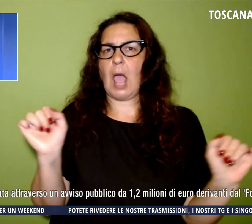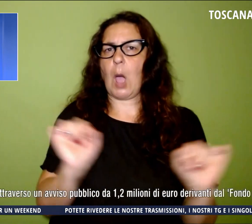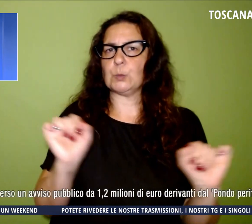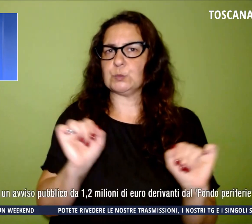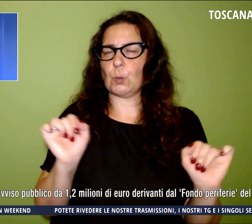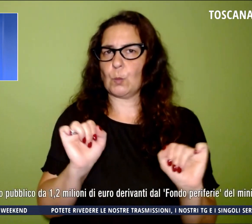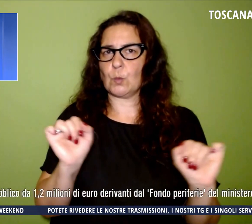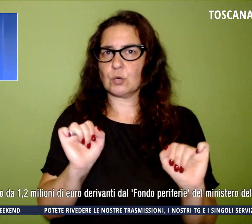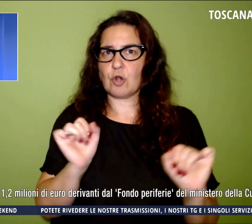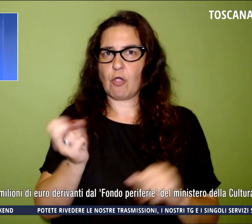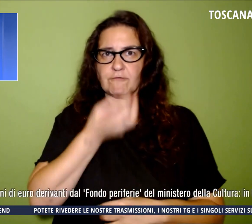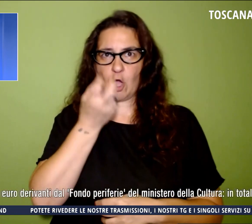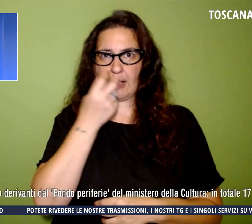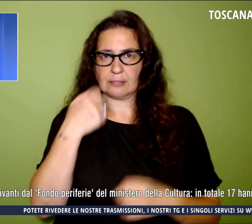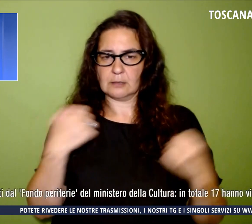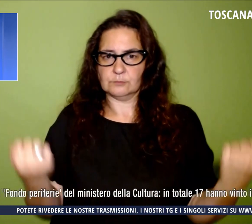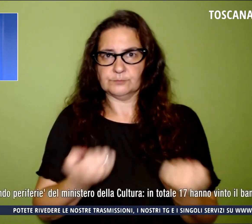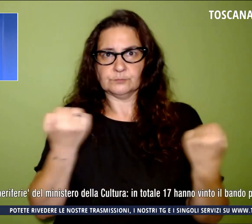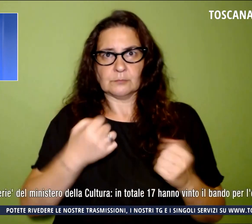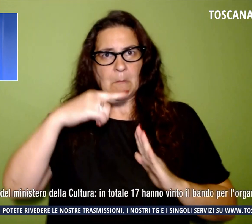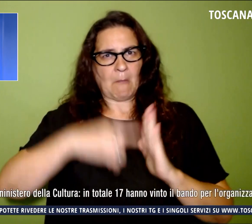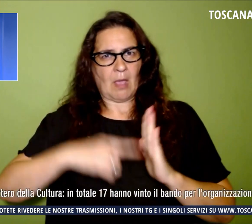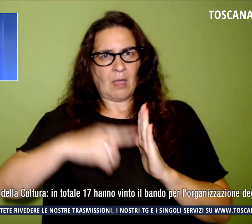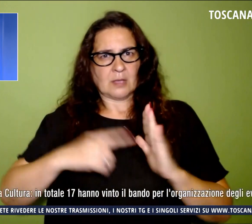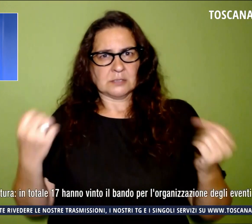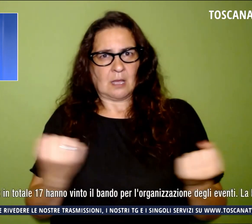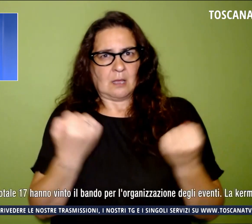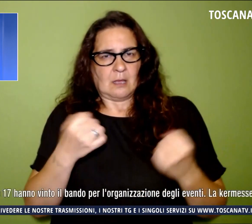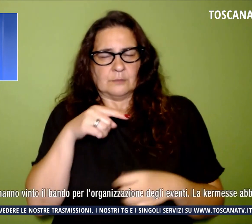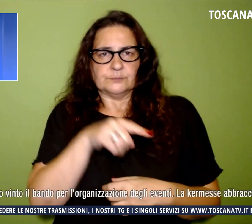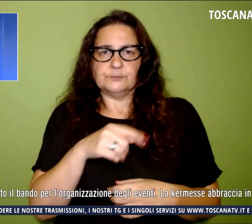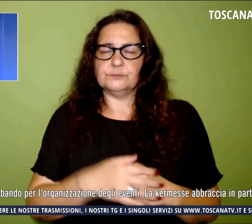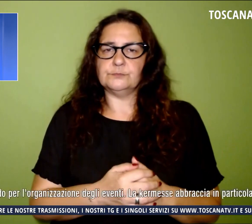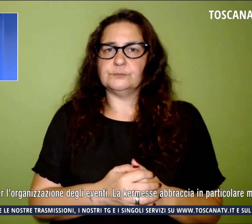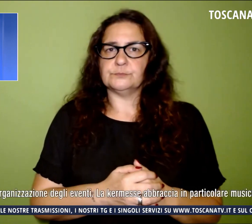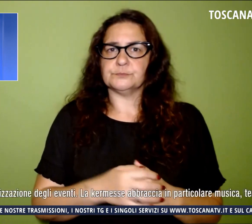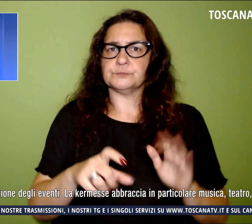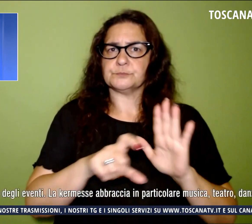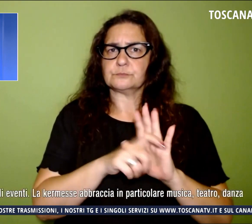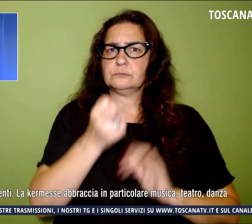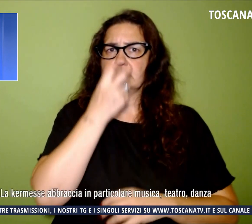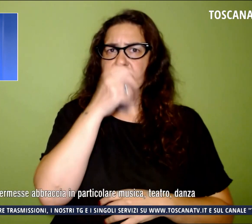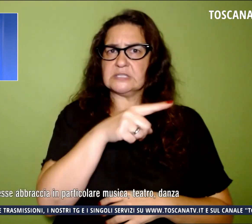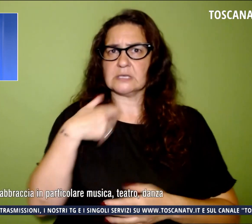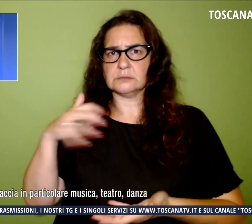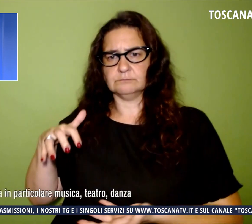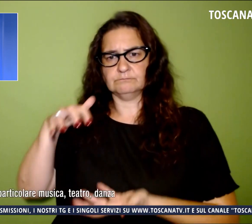promossa per i mesi autunnali dal Comune di Firenze e finanziata attraverso un avviso pubblico